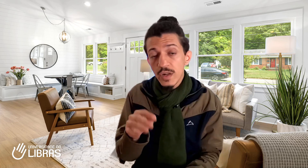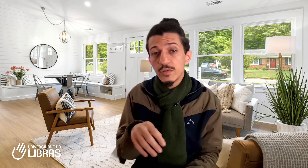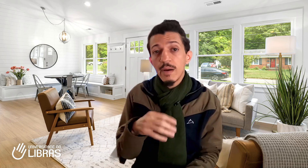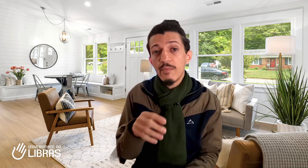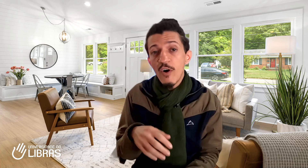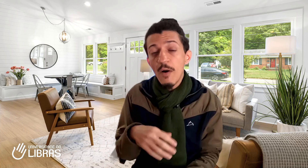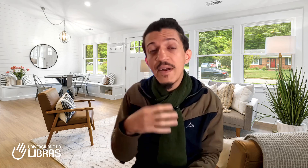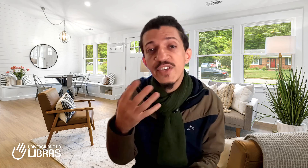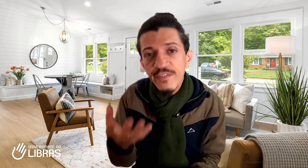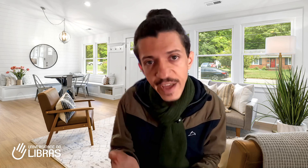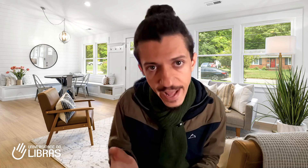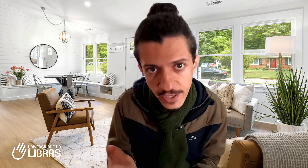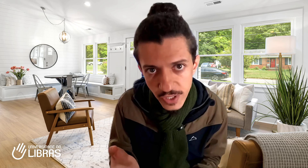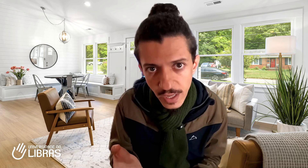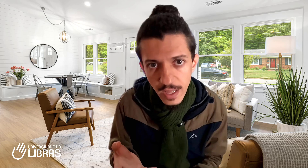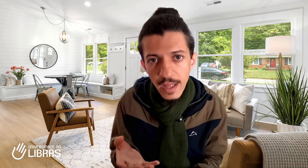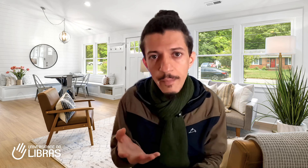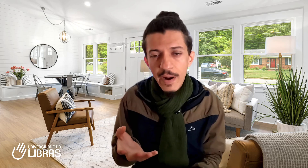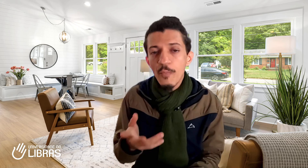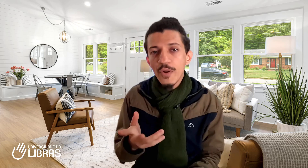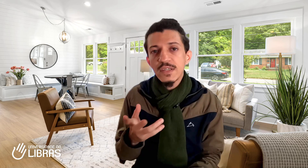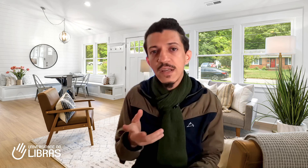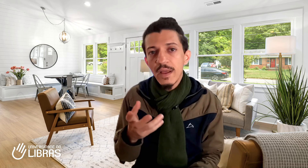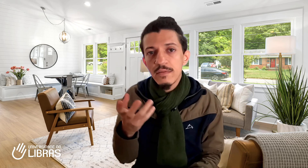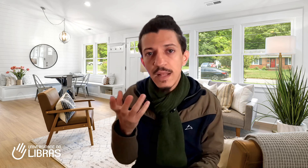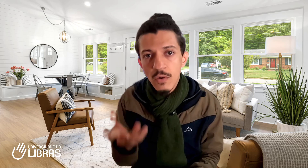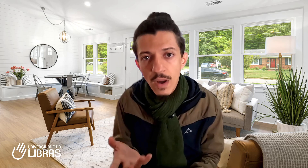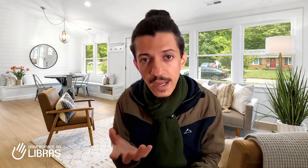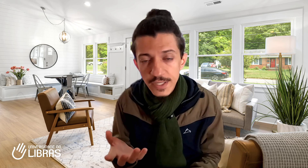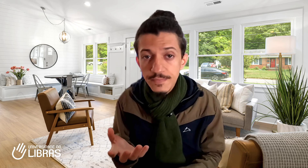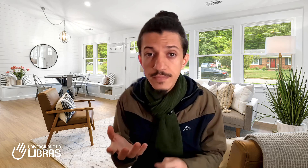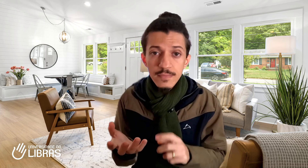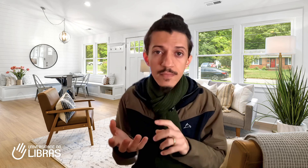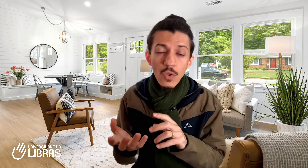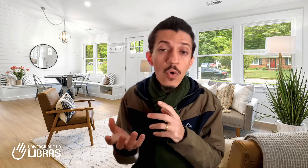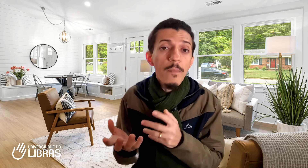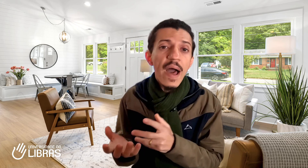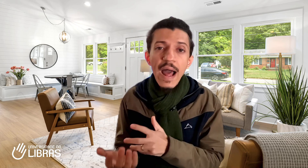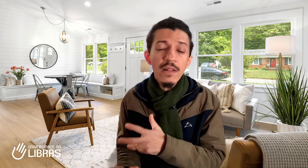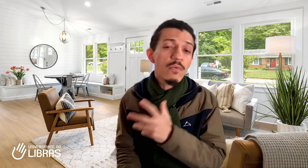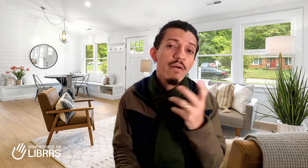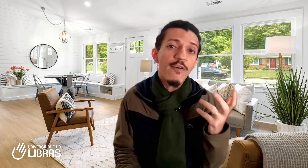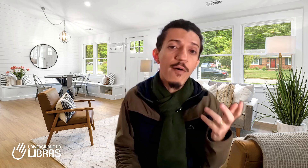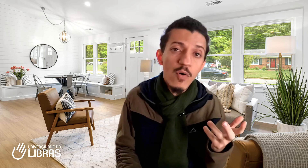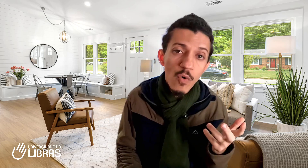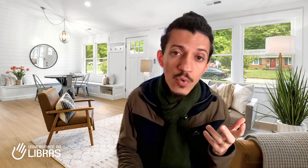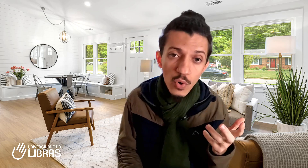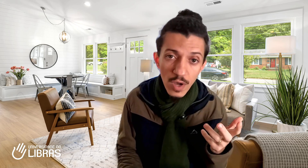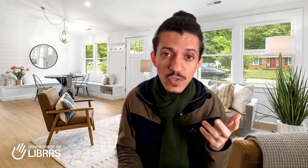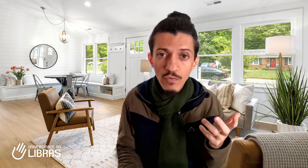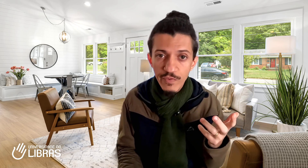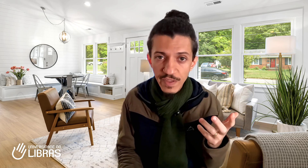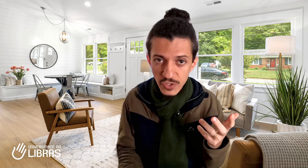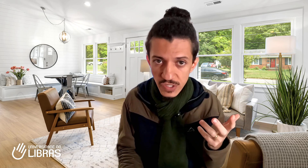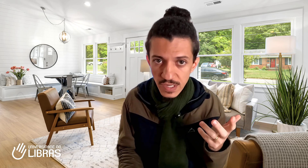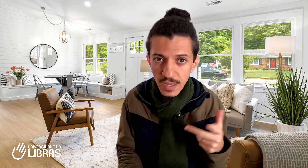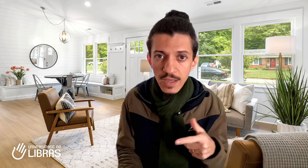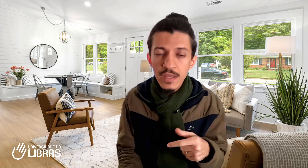de uma forma diferente para o processamento da linguagem comparado com a forma como nós, ouvintes, que